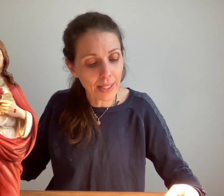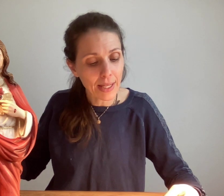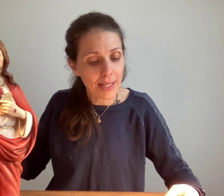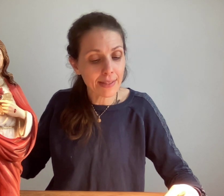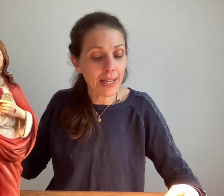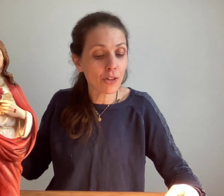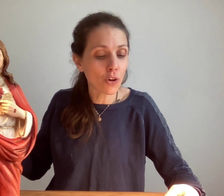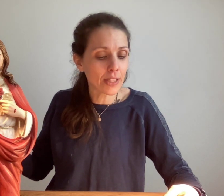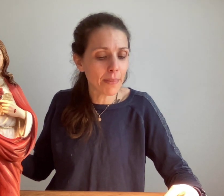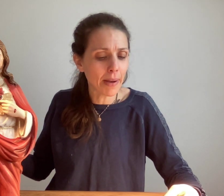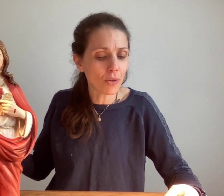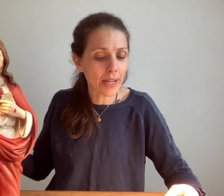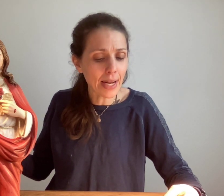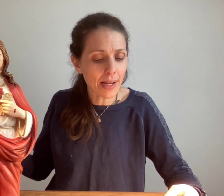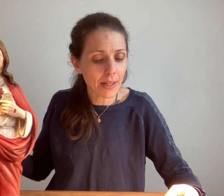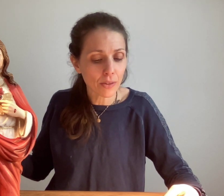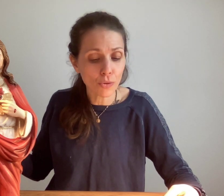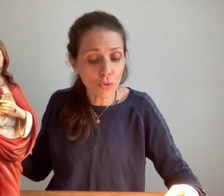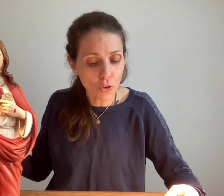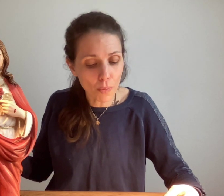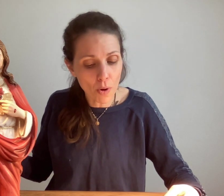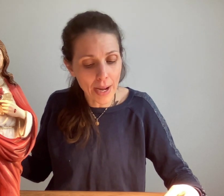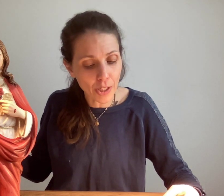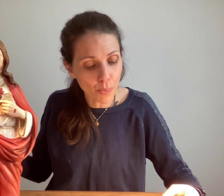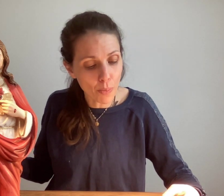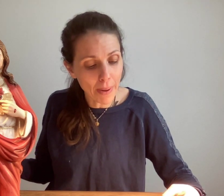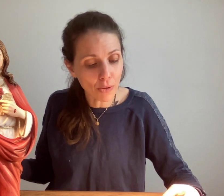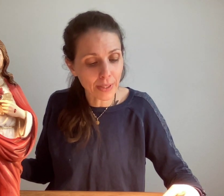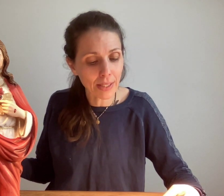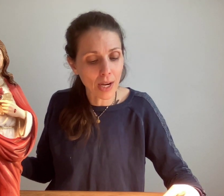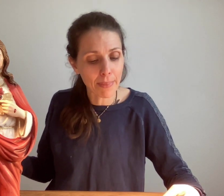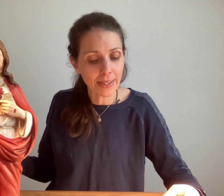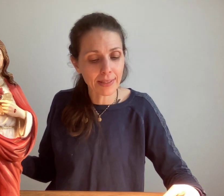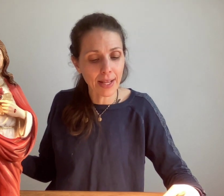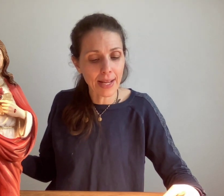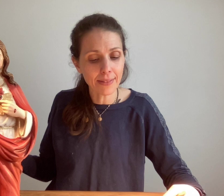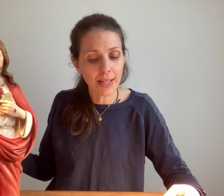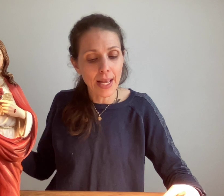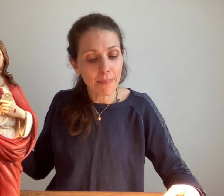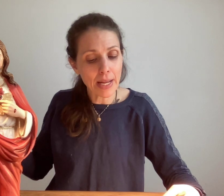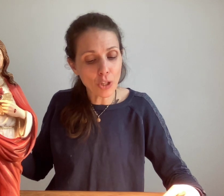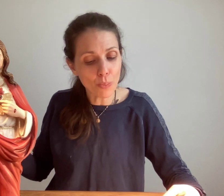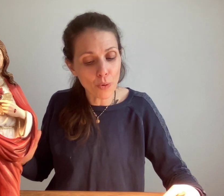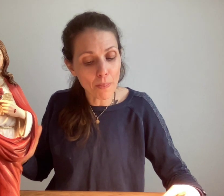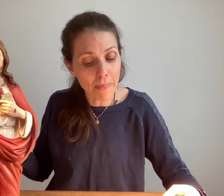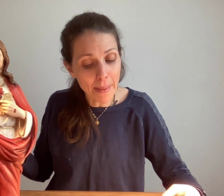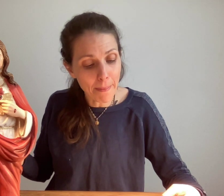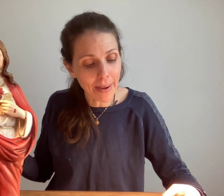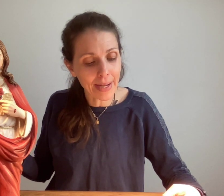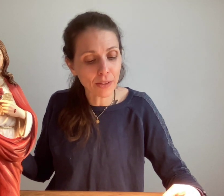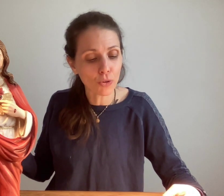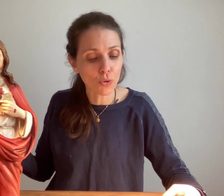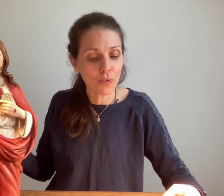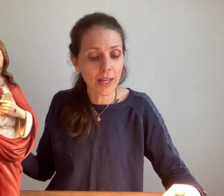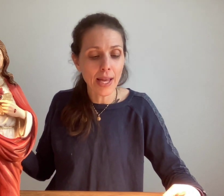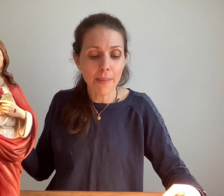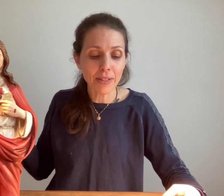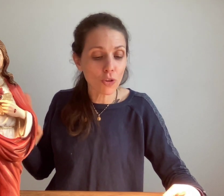et si elle ne renaît pas en elle, non seulement elle ne peut pas entrer dans la patrie céleste mais elle ne peut même pas être sauvée parce que